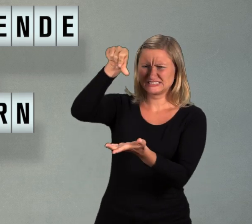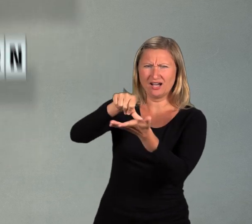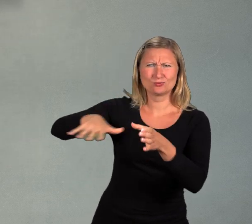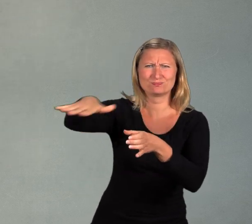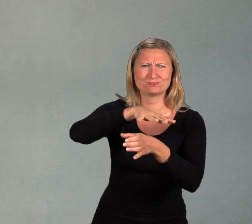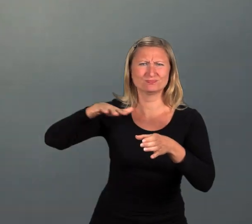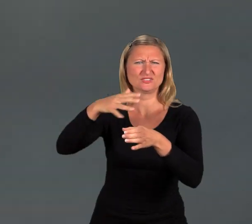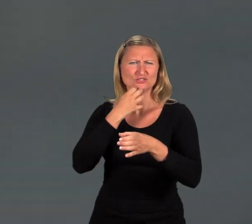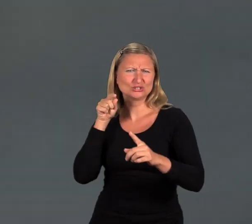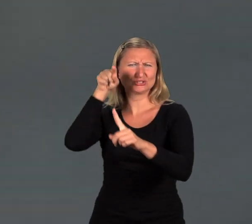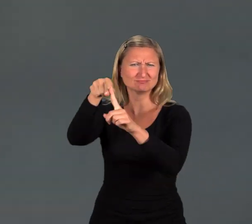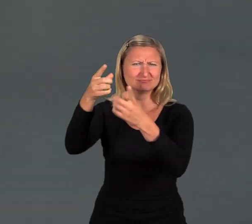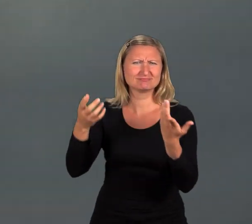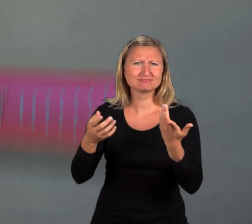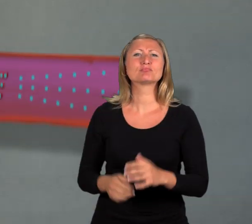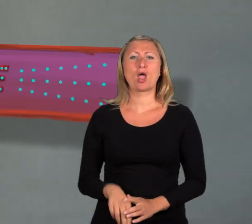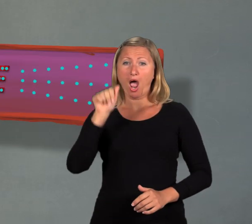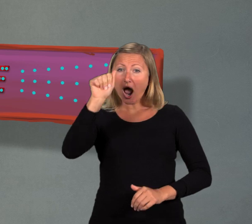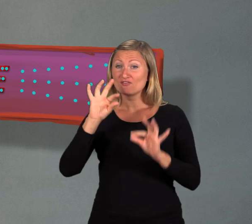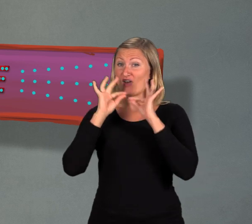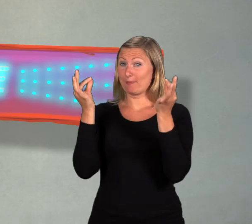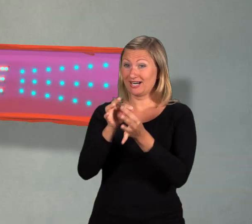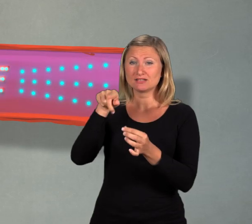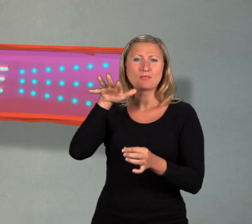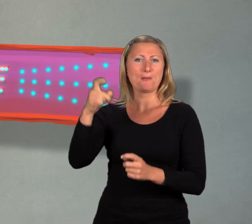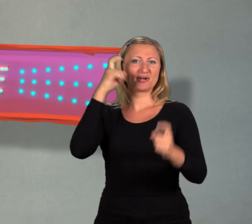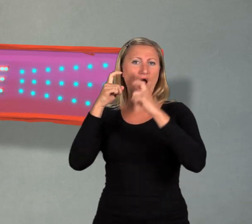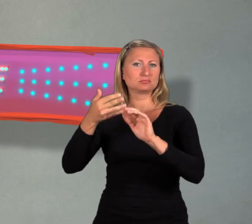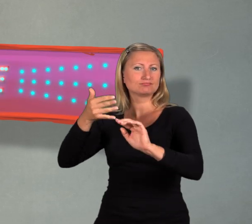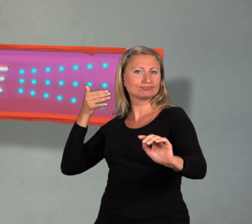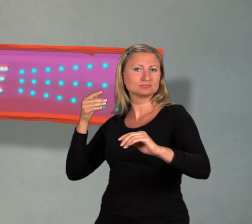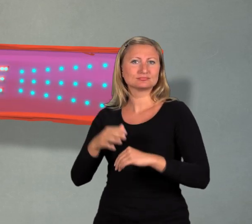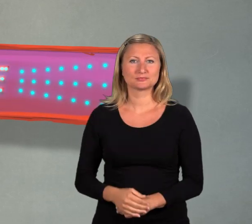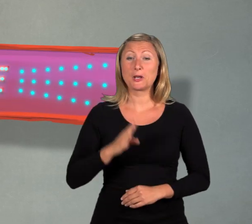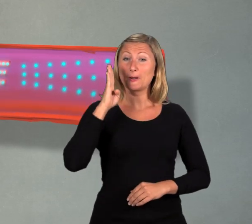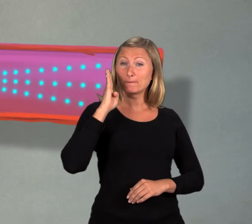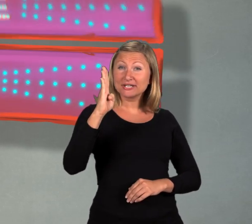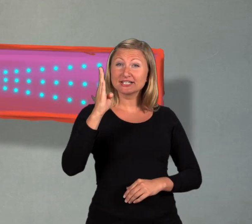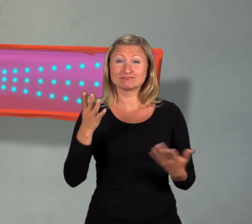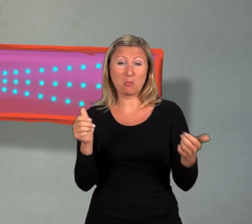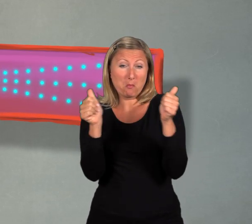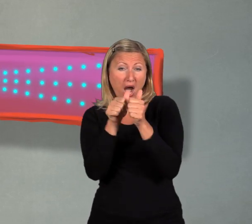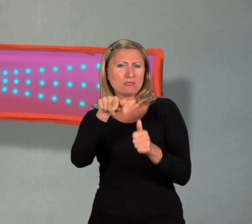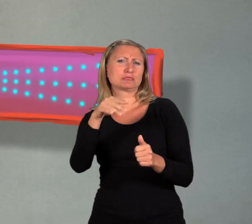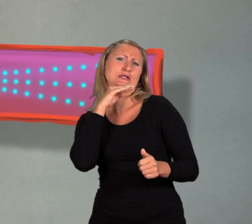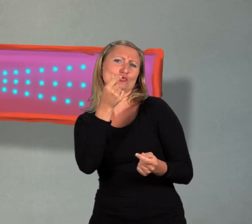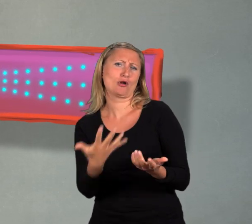in begehrter Innenstadtlage bemühen sich A. Eine Familie mit Migrationshintergrund B. Ein Paar mit